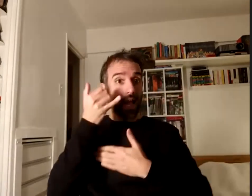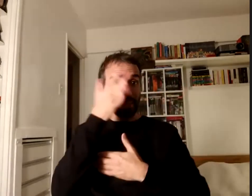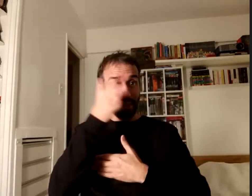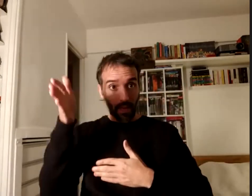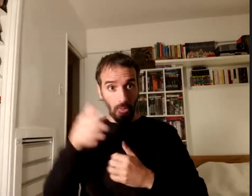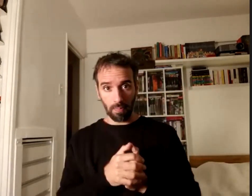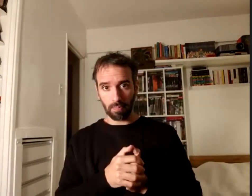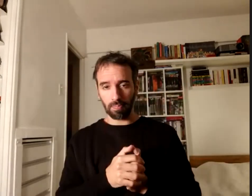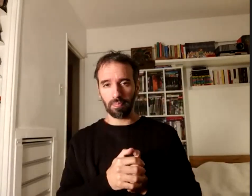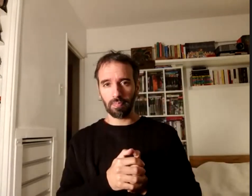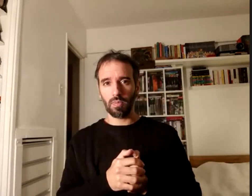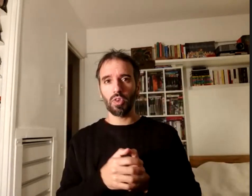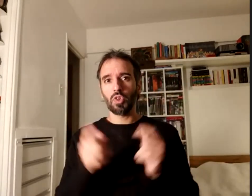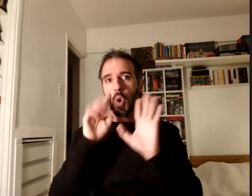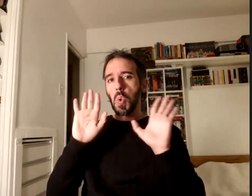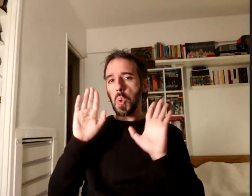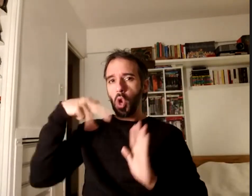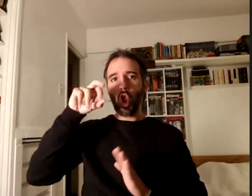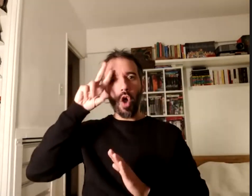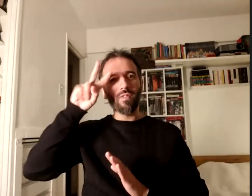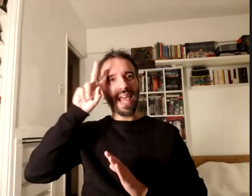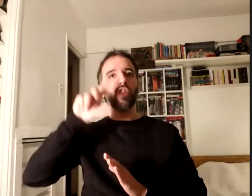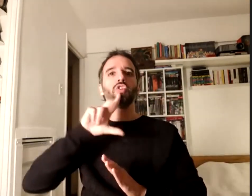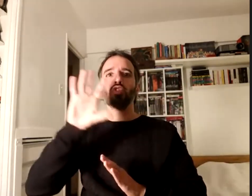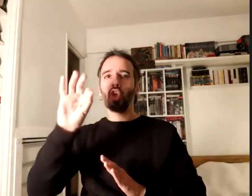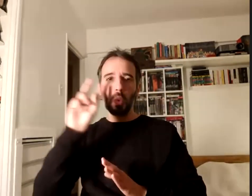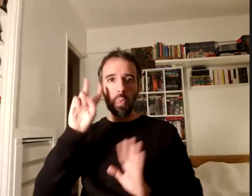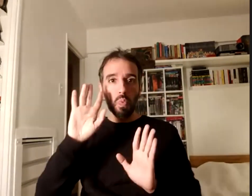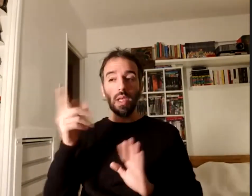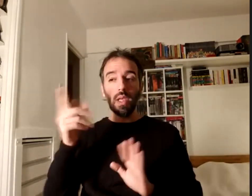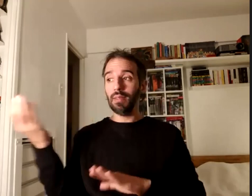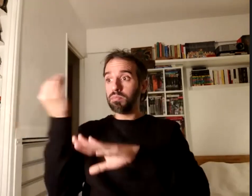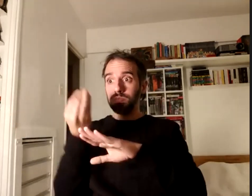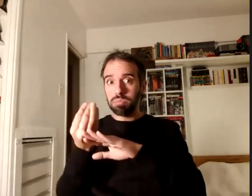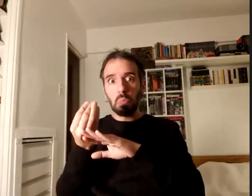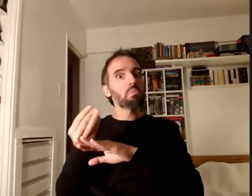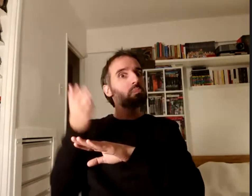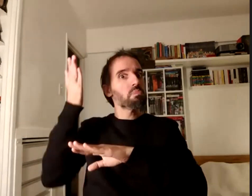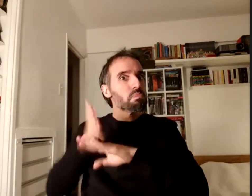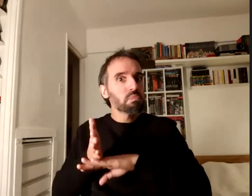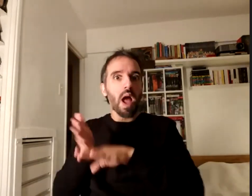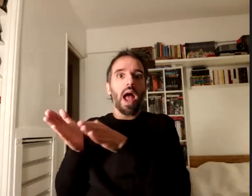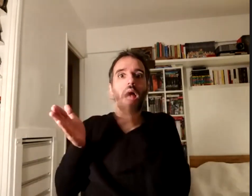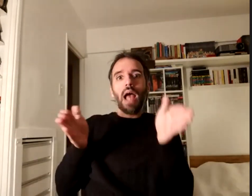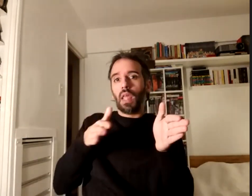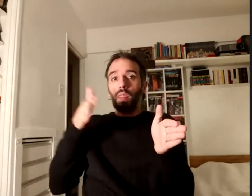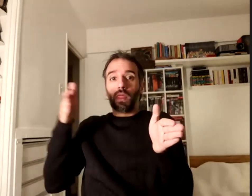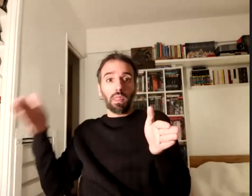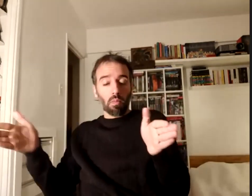conocía a Norberto y en lo personal ese día marcó un antes y un después en lo que respecta a mi propia visión